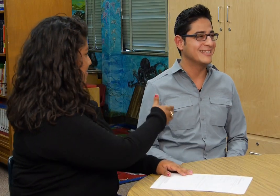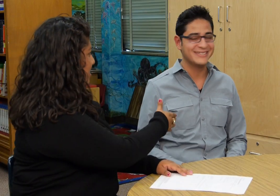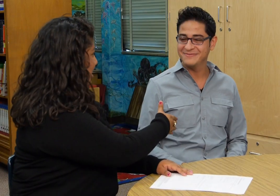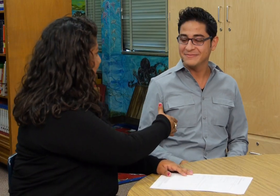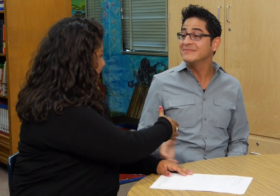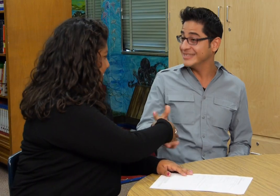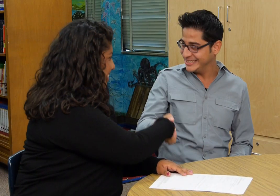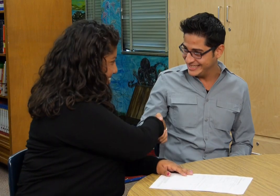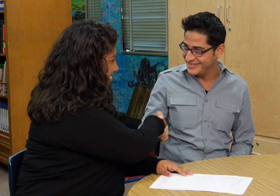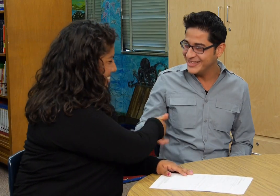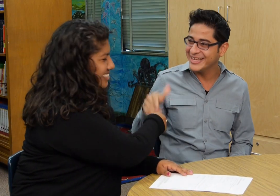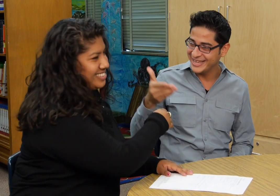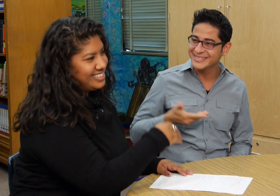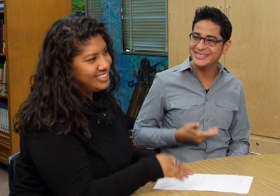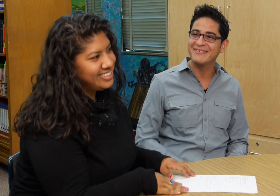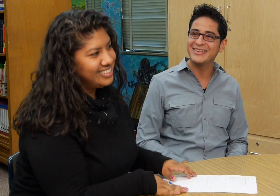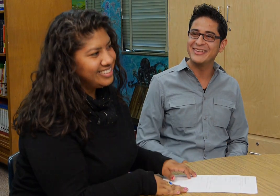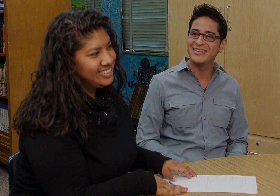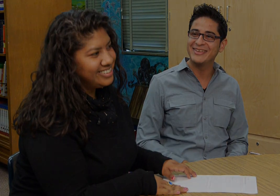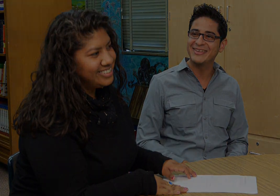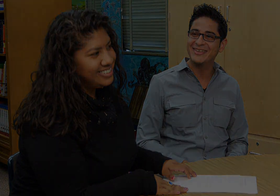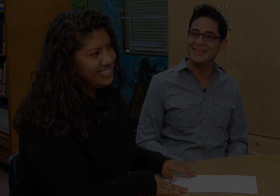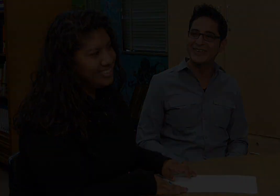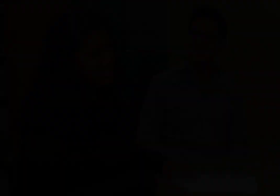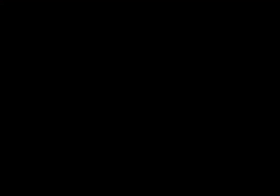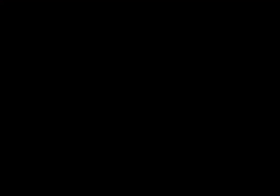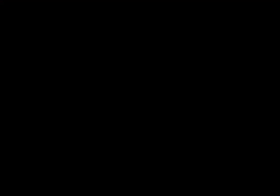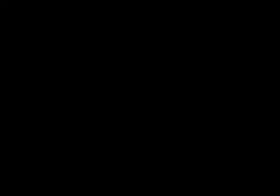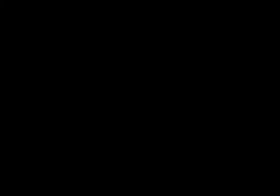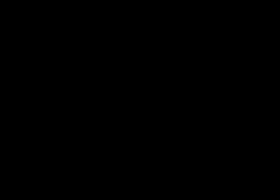un placer gracias ah si no hay de que está bien gracias gracias